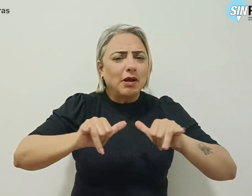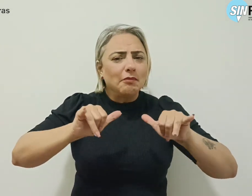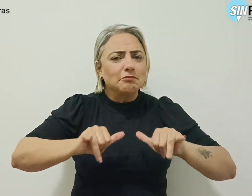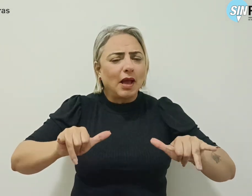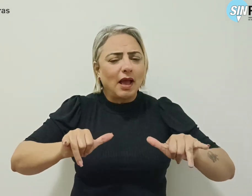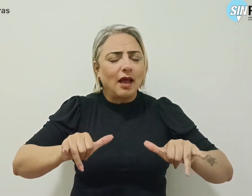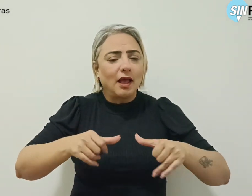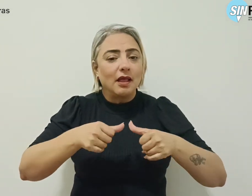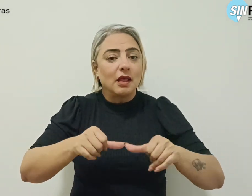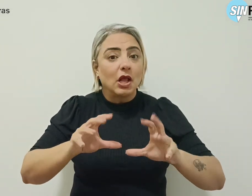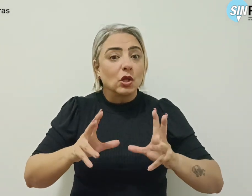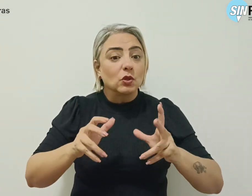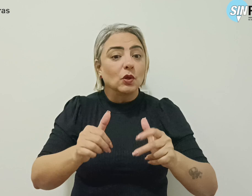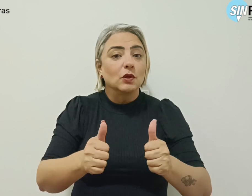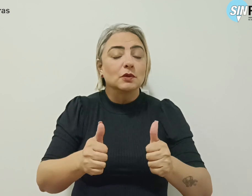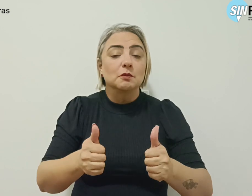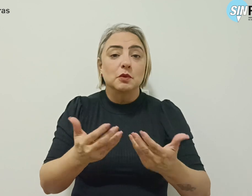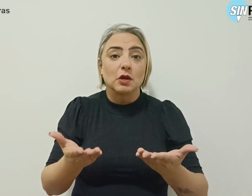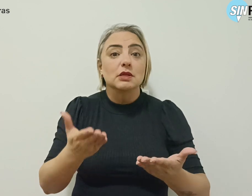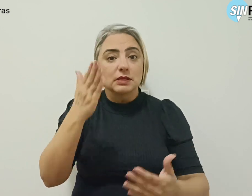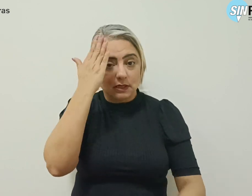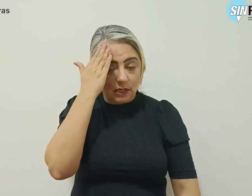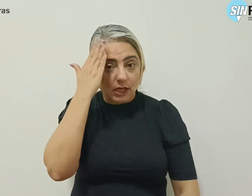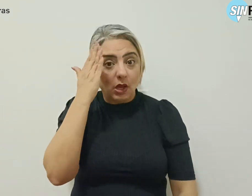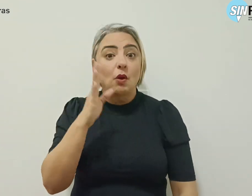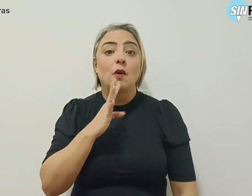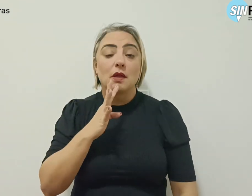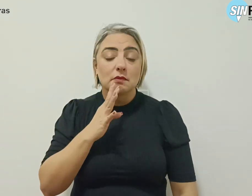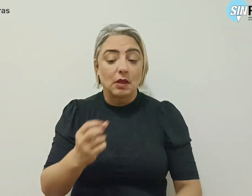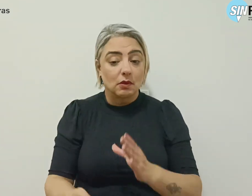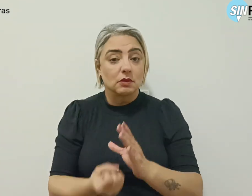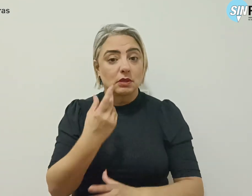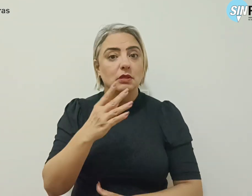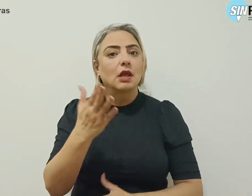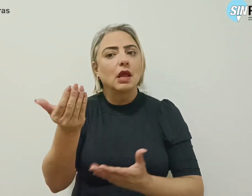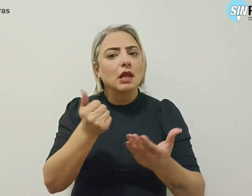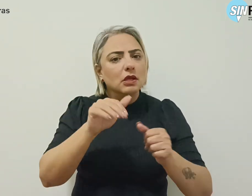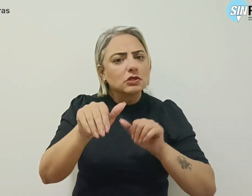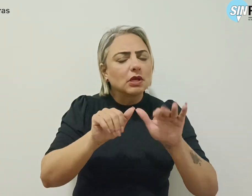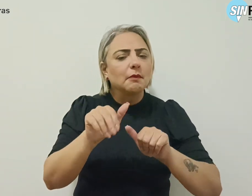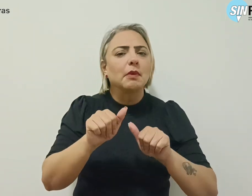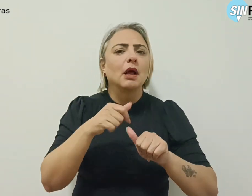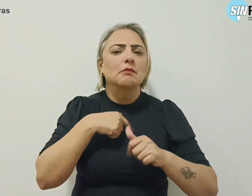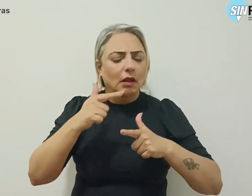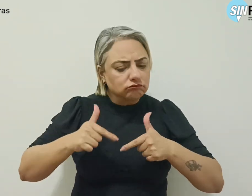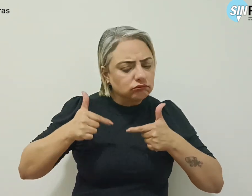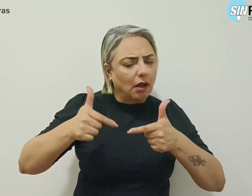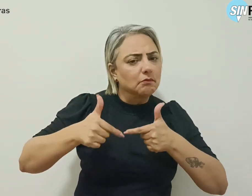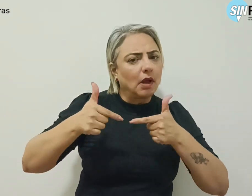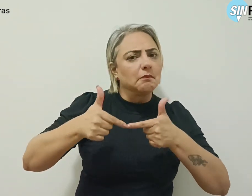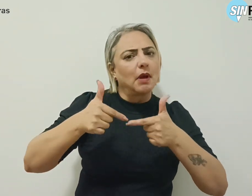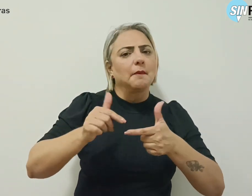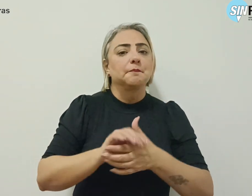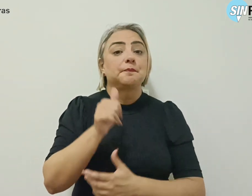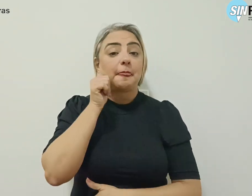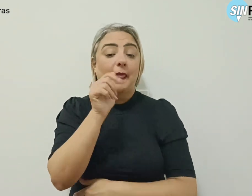deixando todo mundo a par dos acontecimentos e chamando para a luta. A diretora do